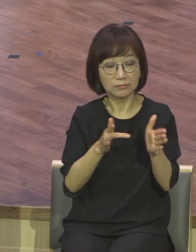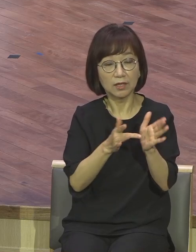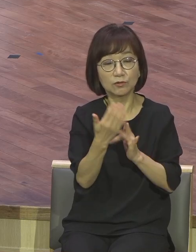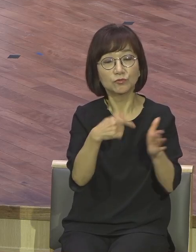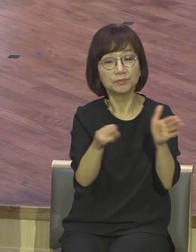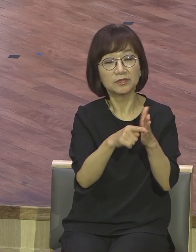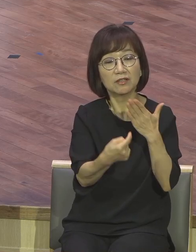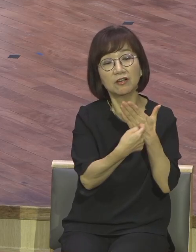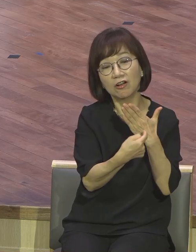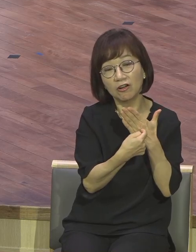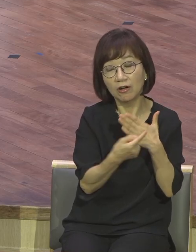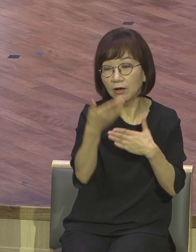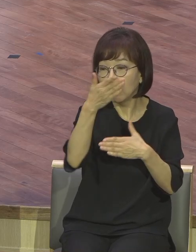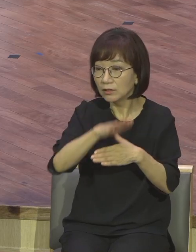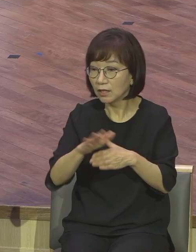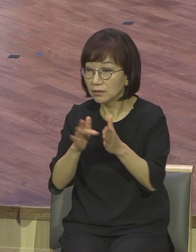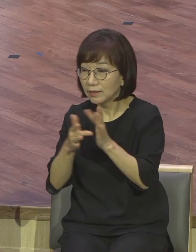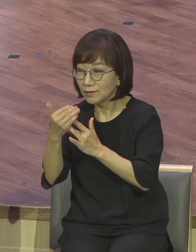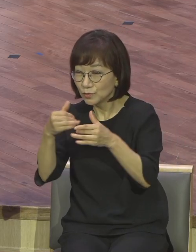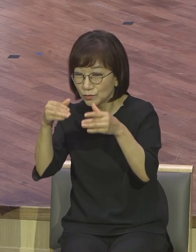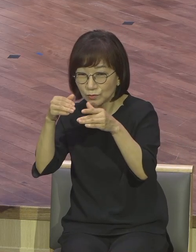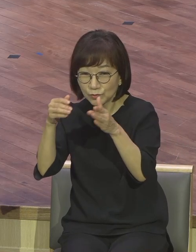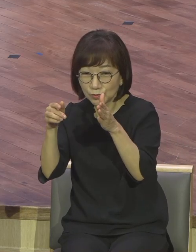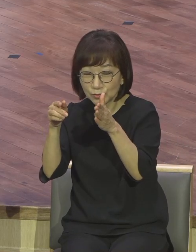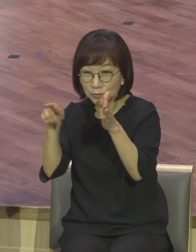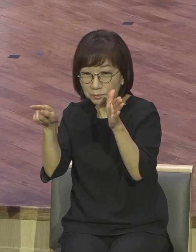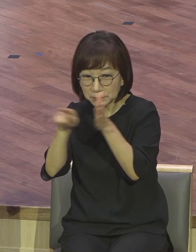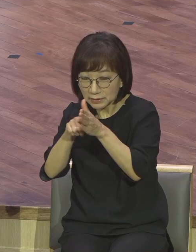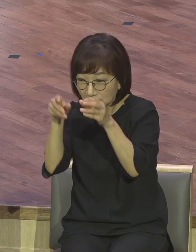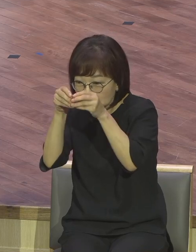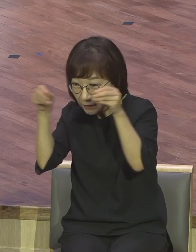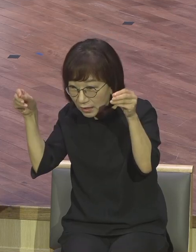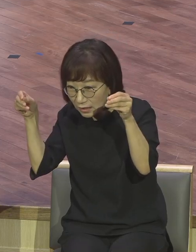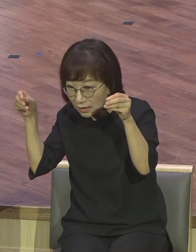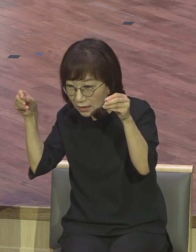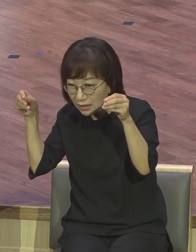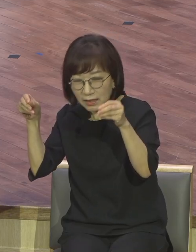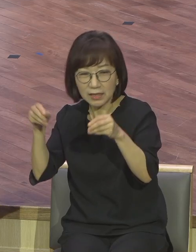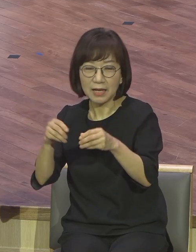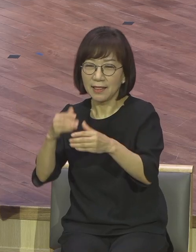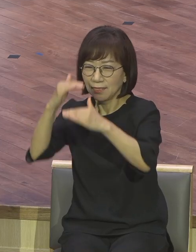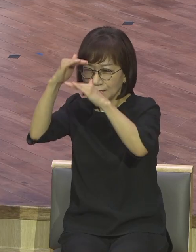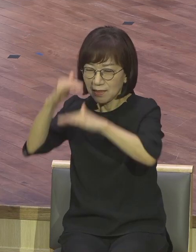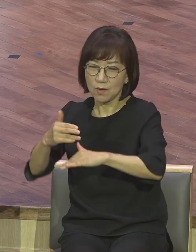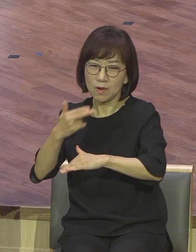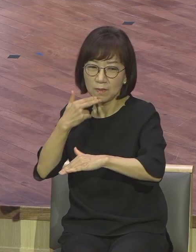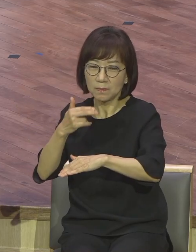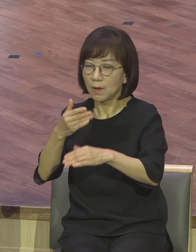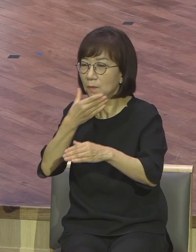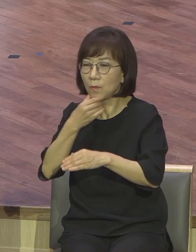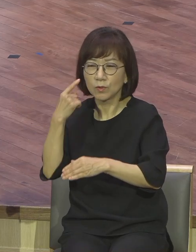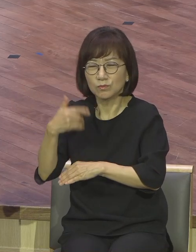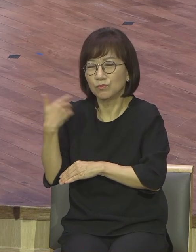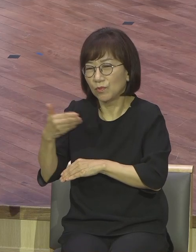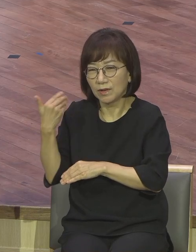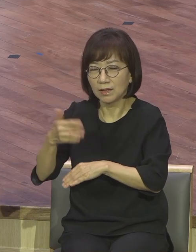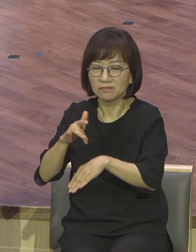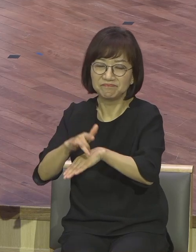없는 습관적 종교생활. 이걸 의미합니다. 사실 이런 사람들의 교회 안에 너무 많이